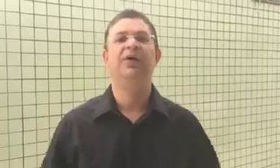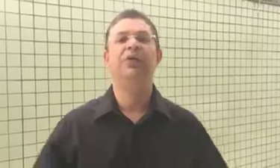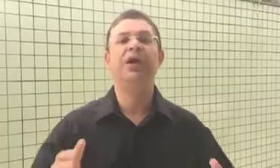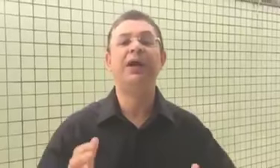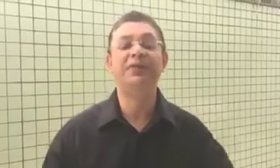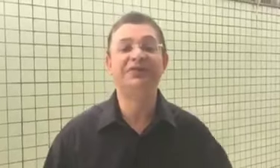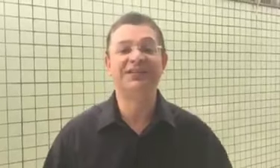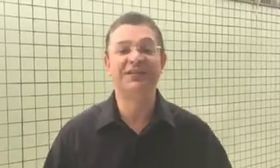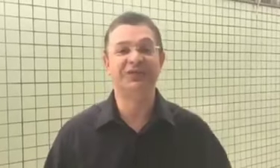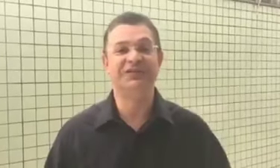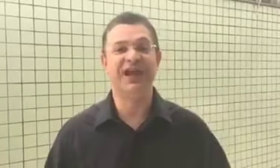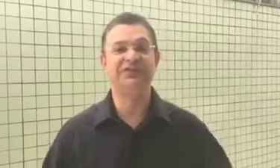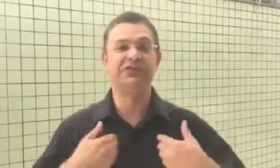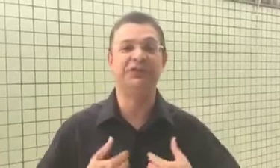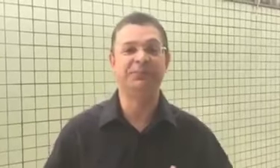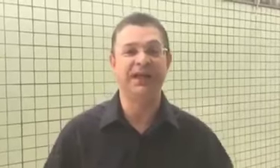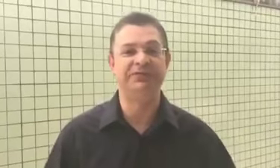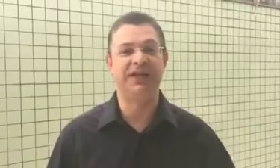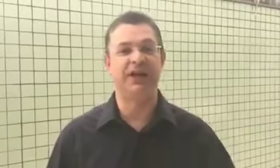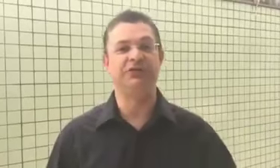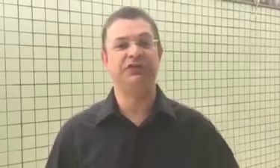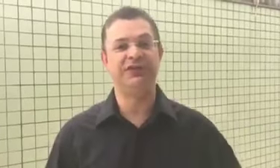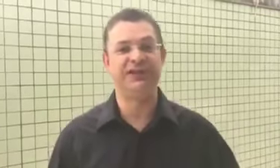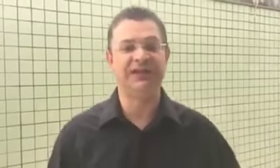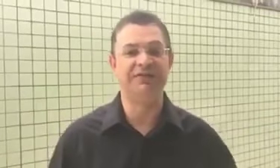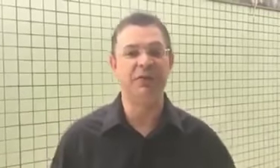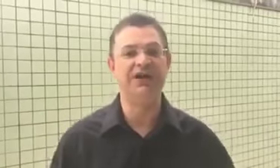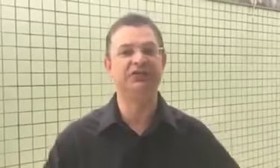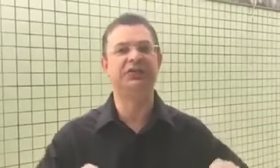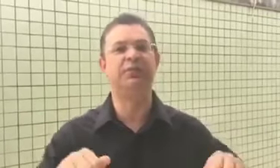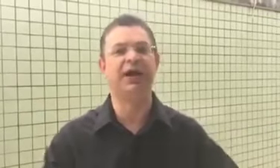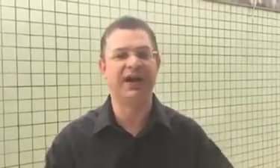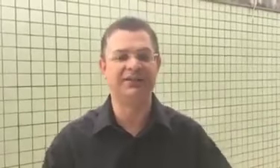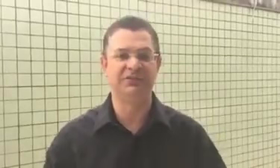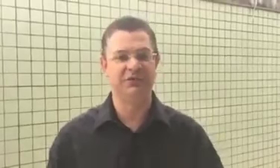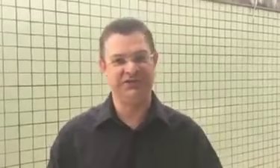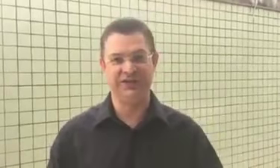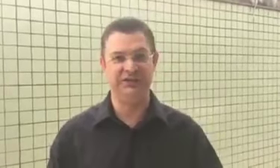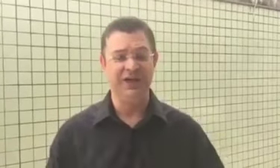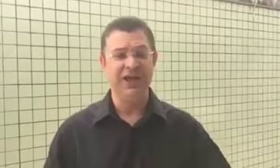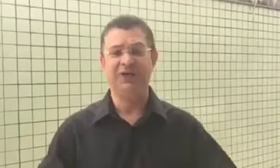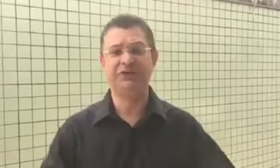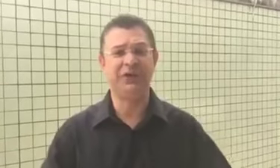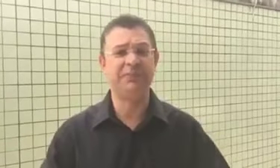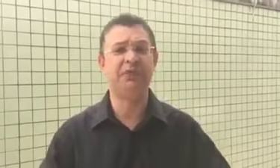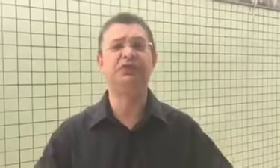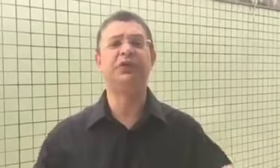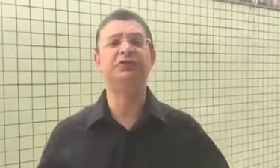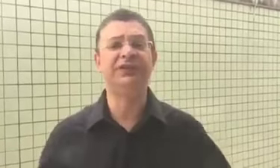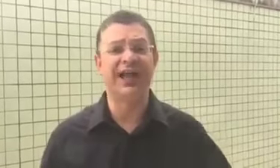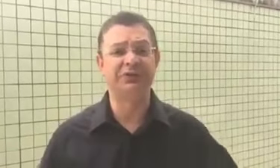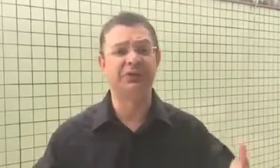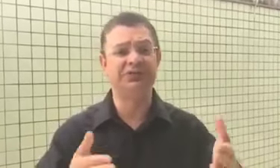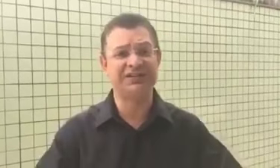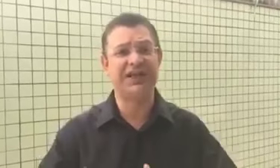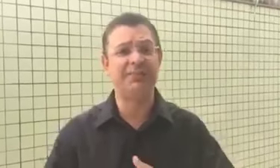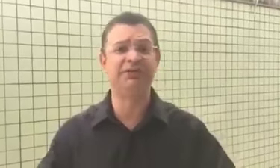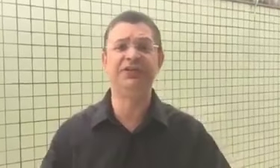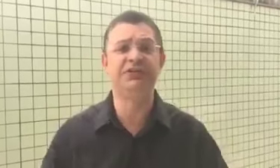Olá amigos das redes sociais, eu sou o deputado federal Sostrens Cavalcante do Democratas no Rio de Janeiro. Eu estou aqui porque eu estou assustado. Hoje é sábado, 21